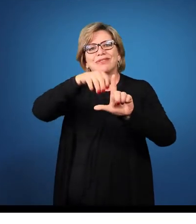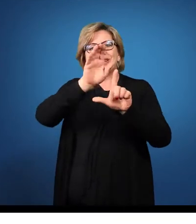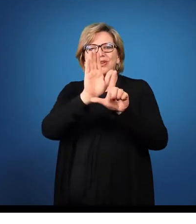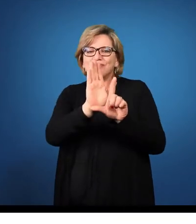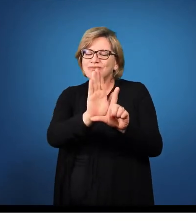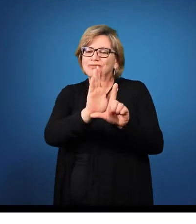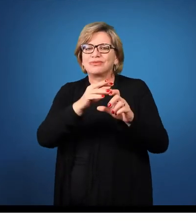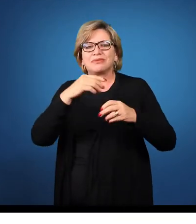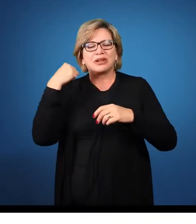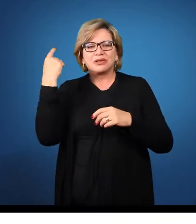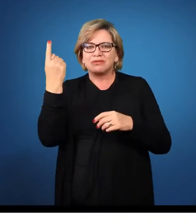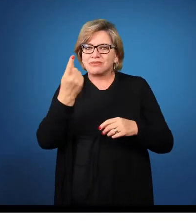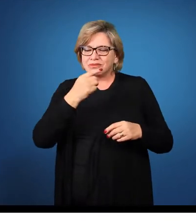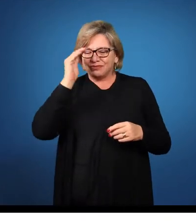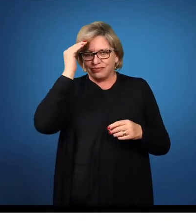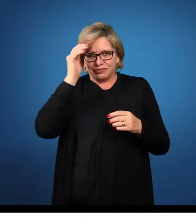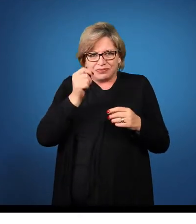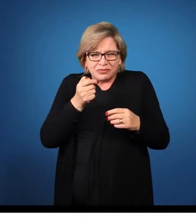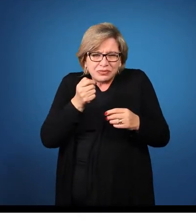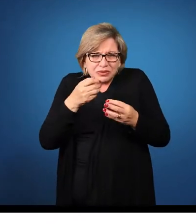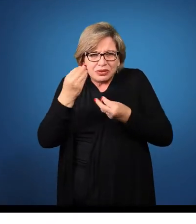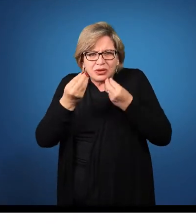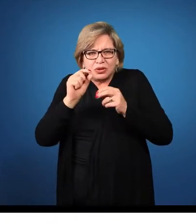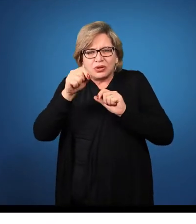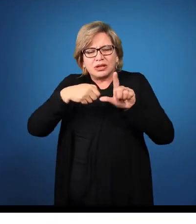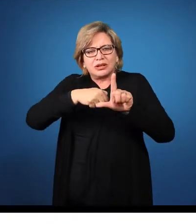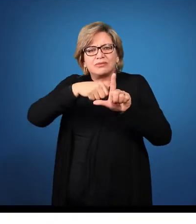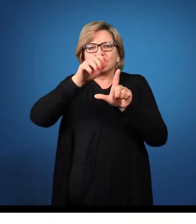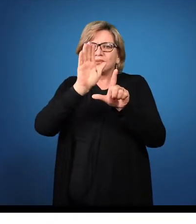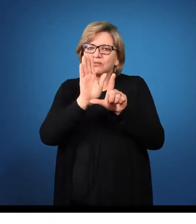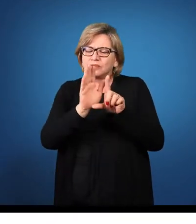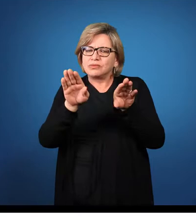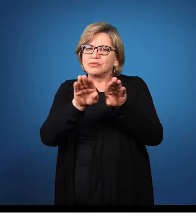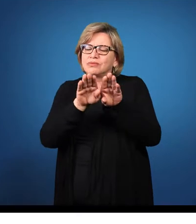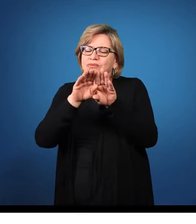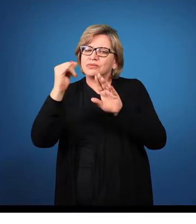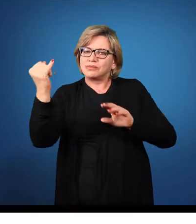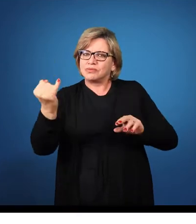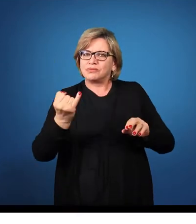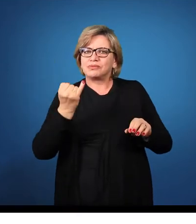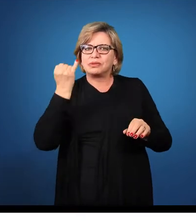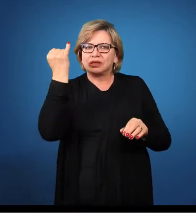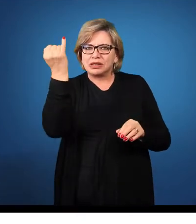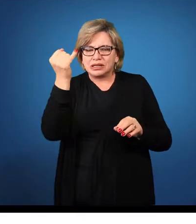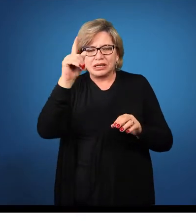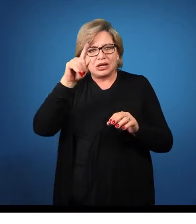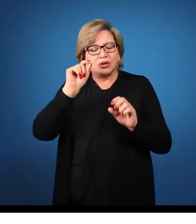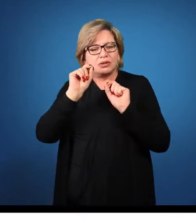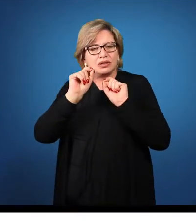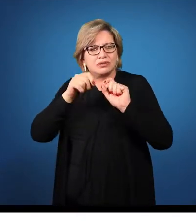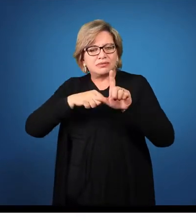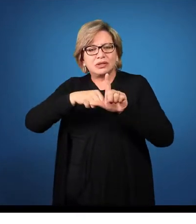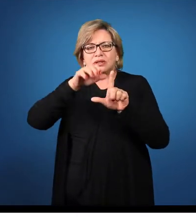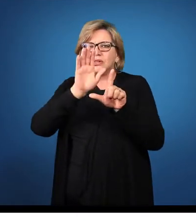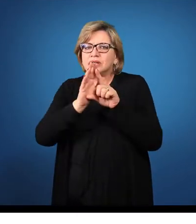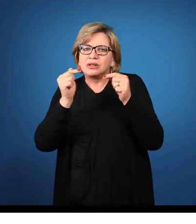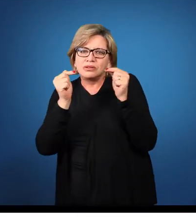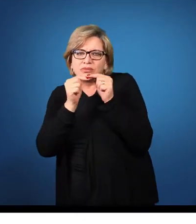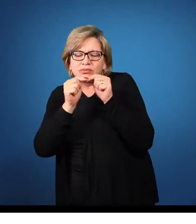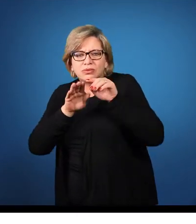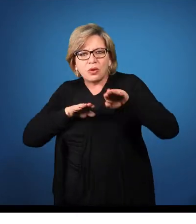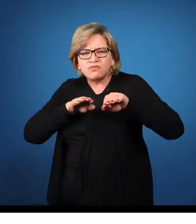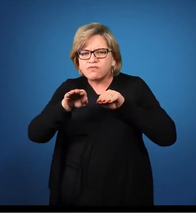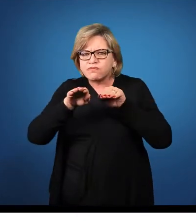Para nós entendermos um pouquinho melhor o que é a logística e a importância dela, a logística tem a ver com toda a